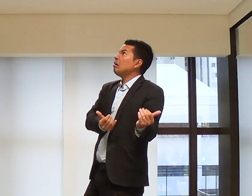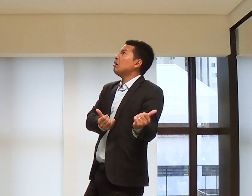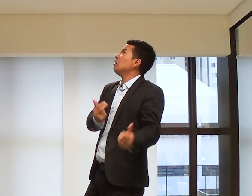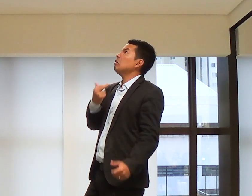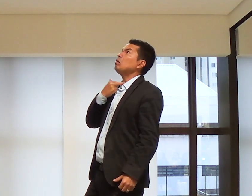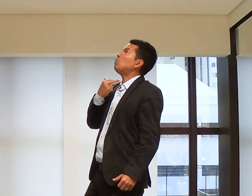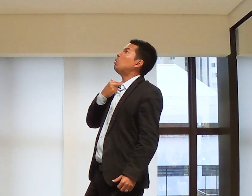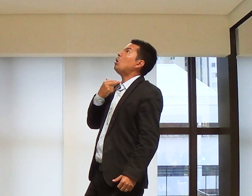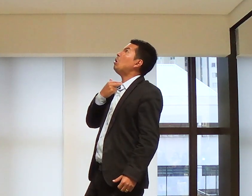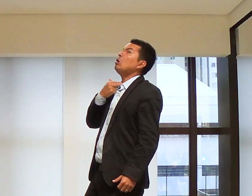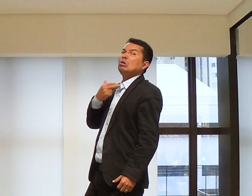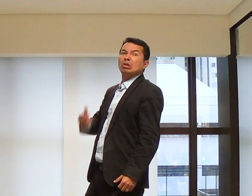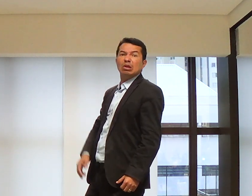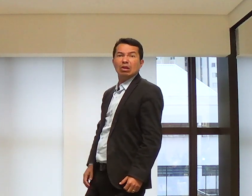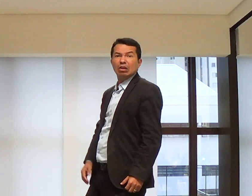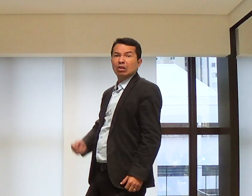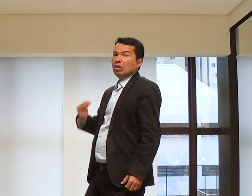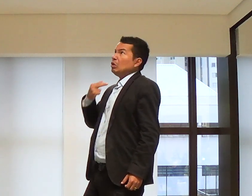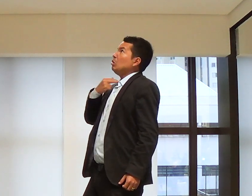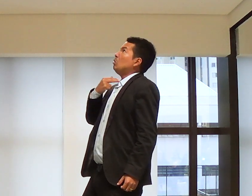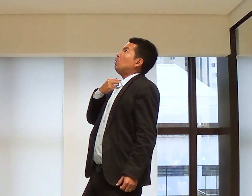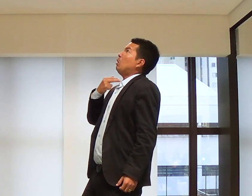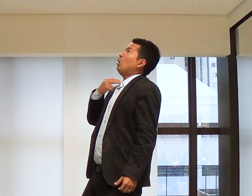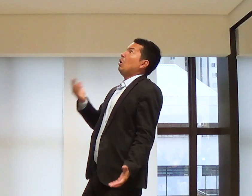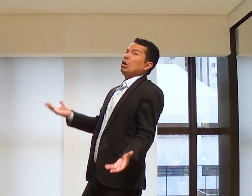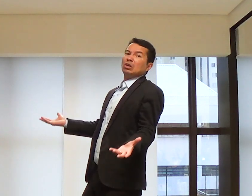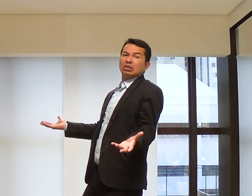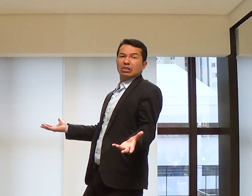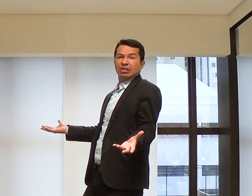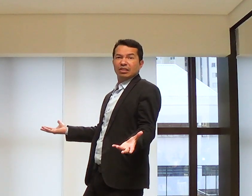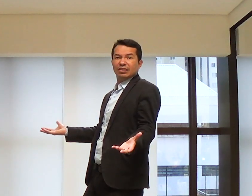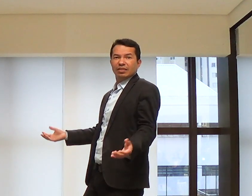como? Sou tão jovem. Não posso ir.